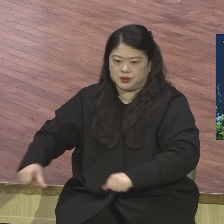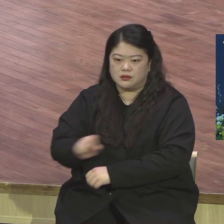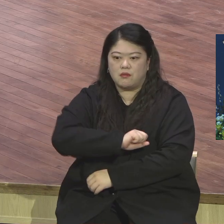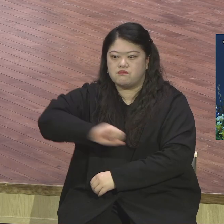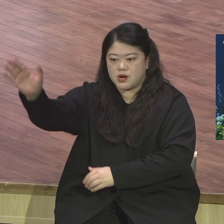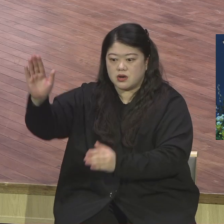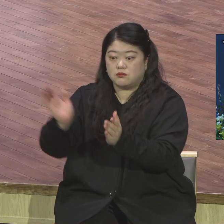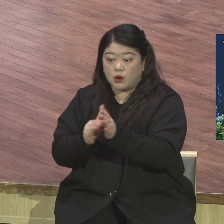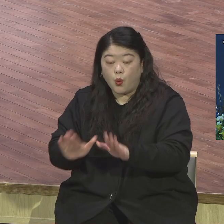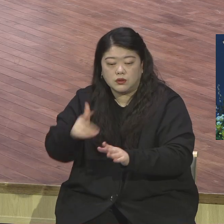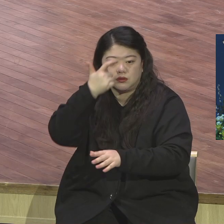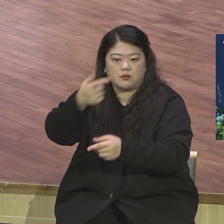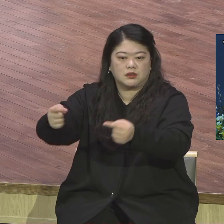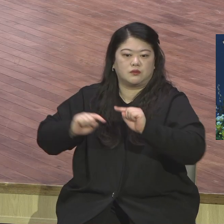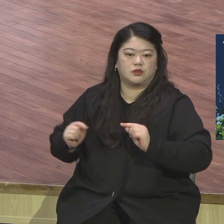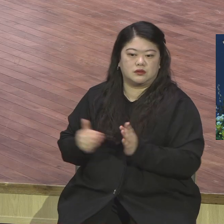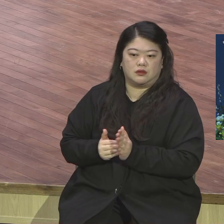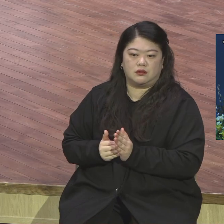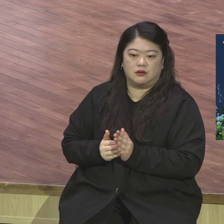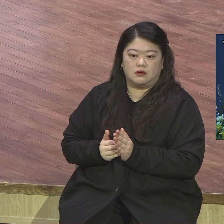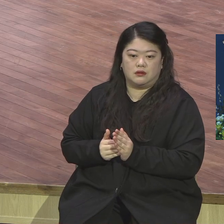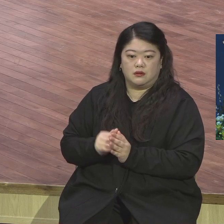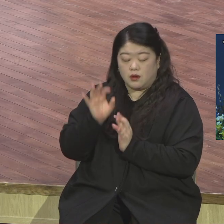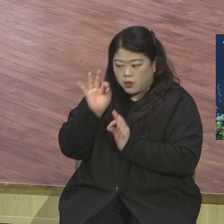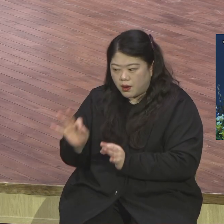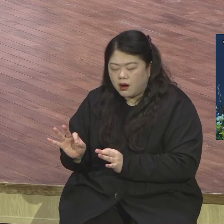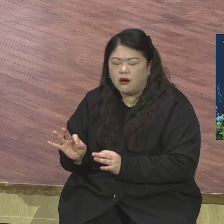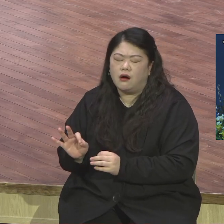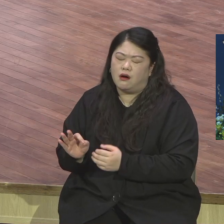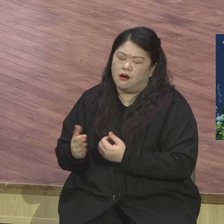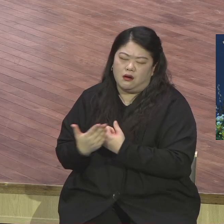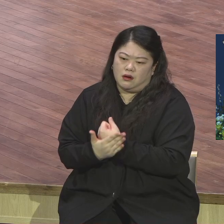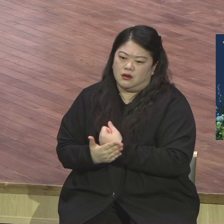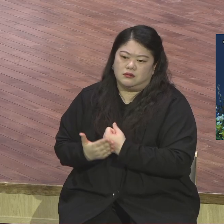우리 수준입니까? 아니에요. 이 깊은 밤에. 하나님 앞에 나와서 예배한다.